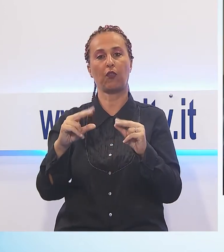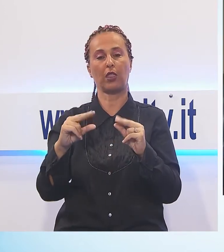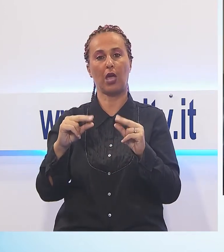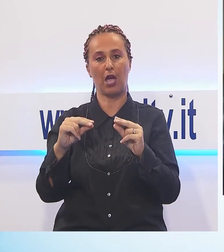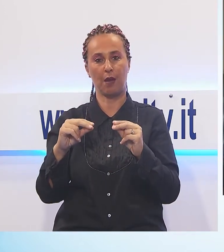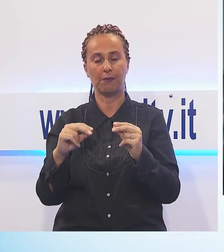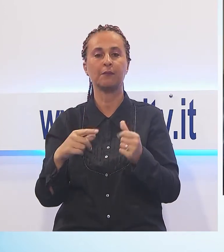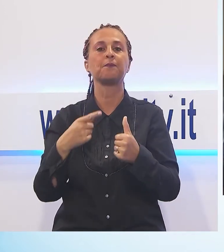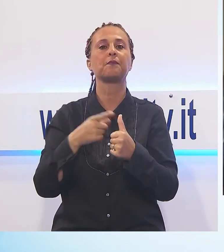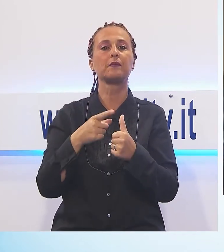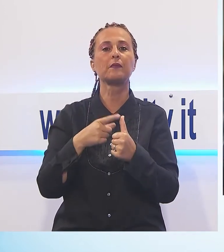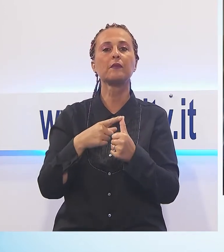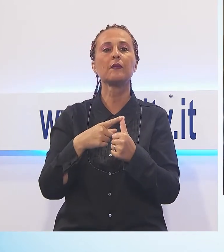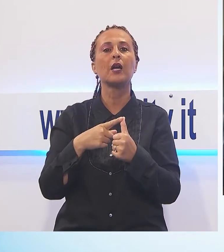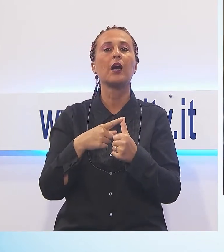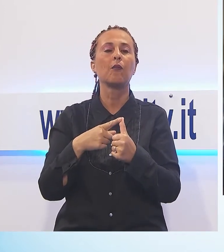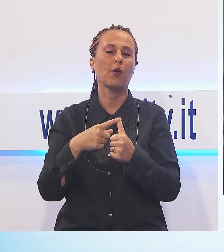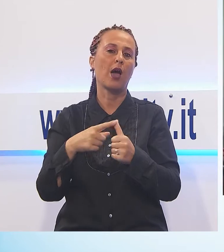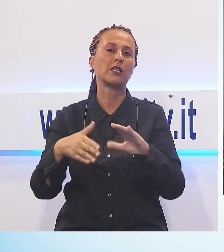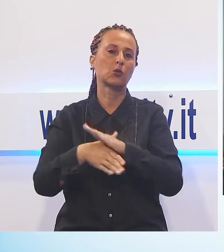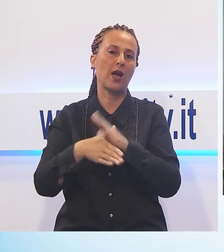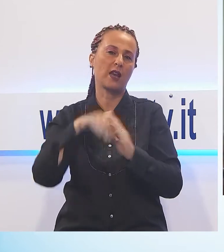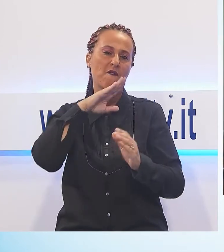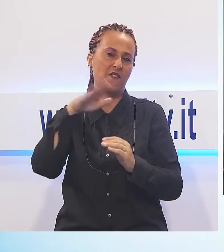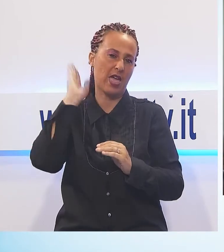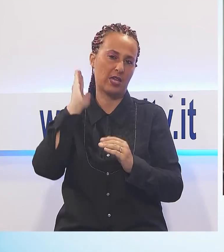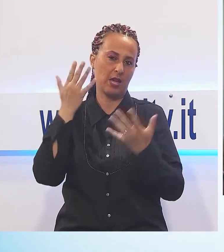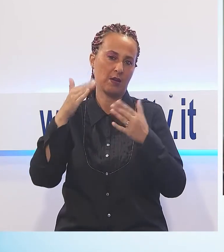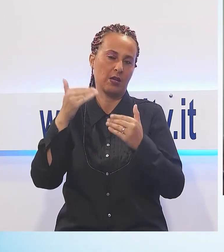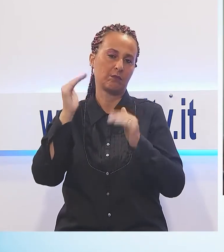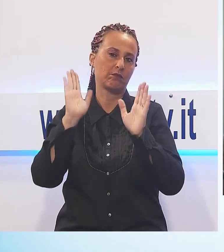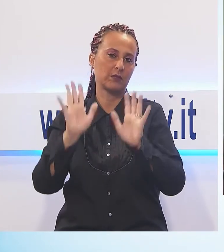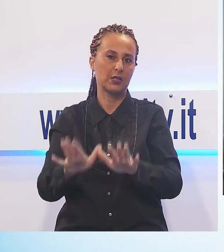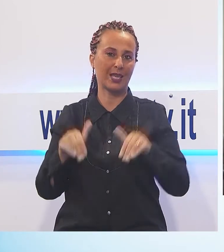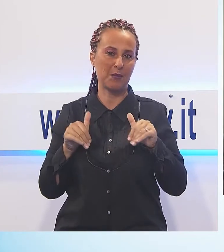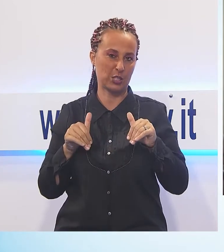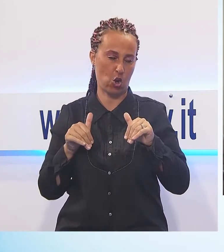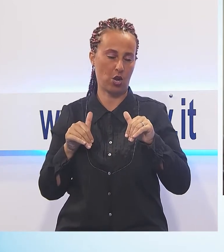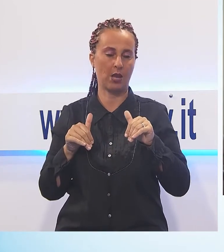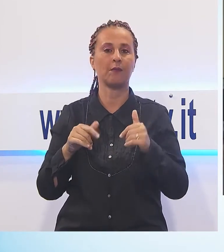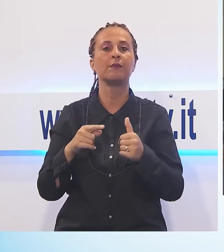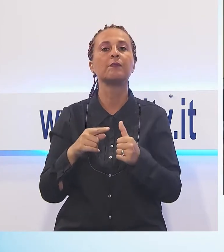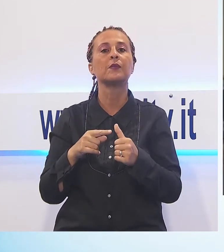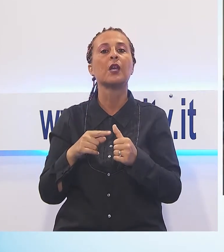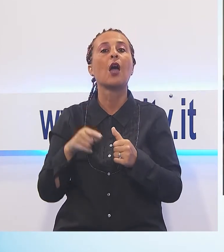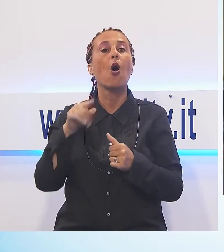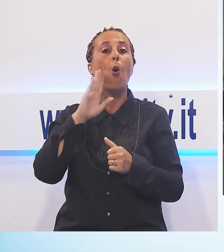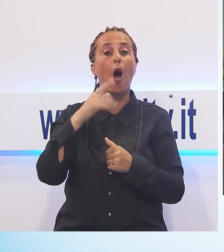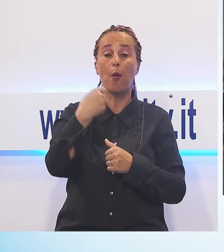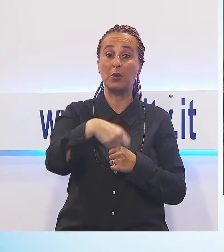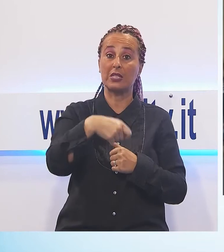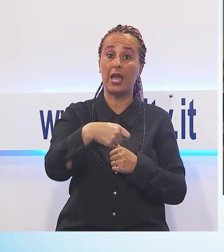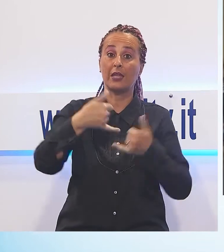senatore Massimo Mallegni, sostituisce la gestione dimissionaria guidata fino a giugno da Paolo Di Lorenzo. Classe 1946,